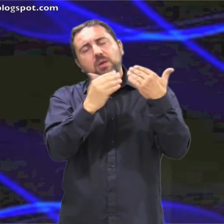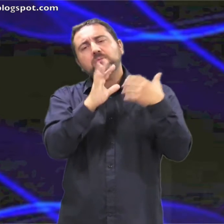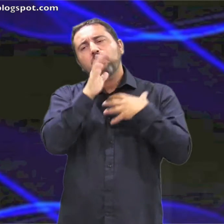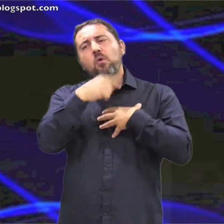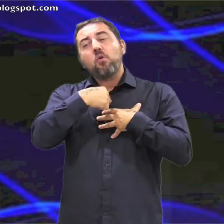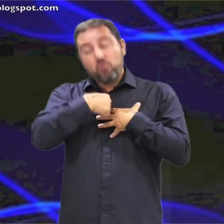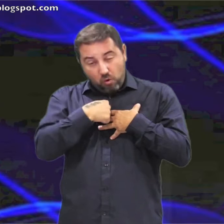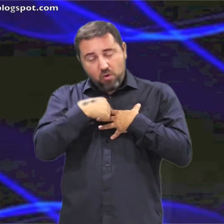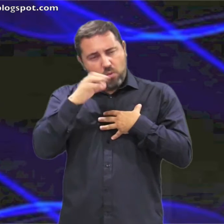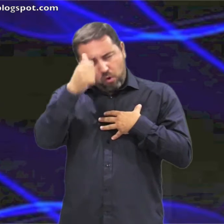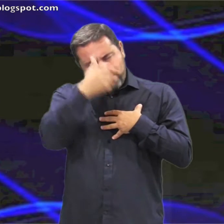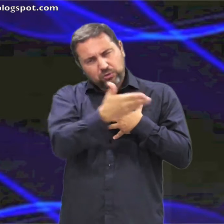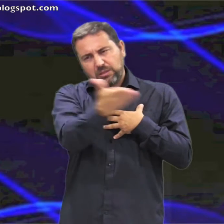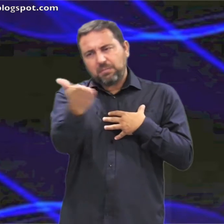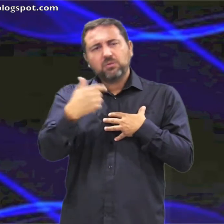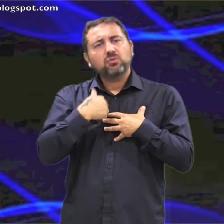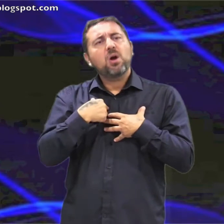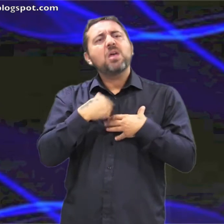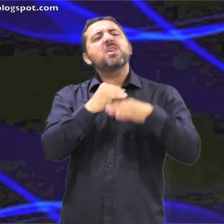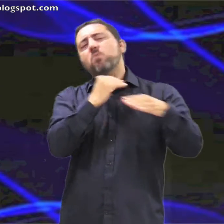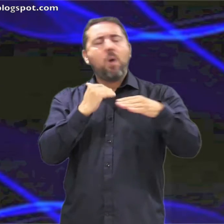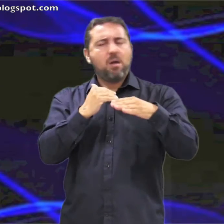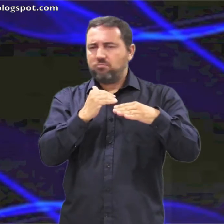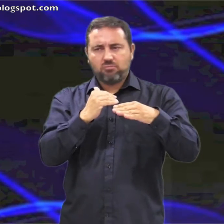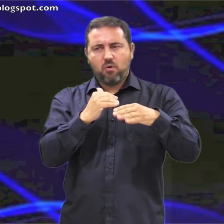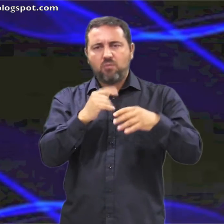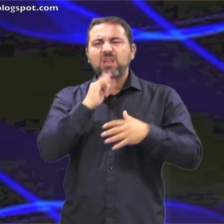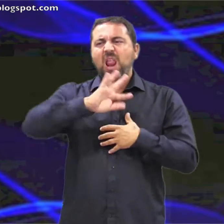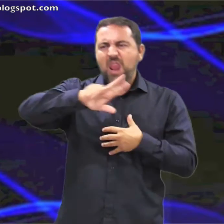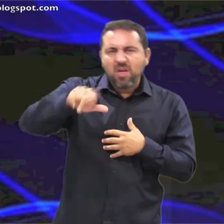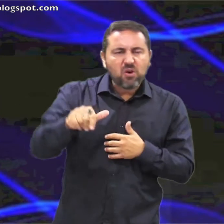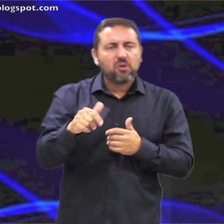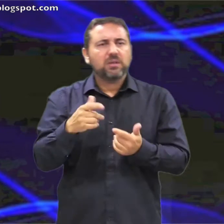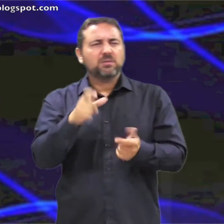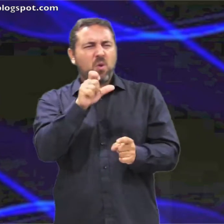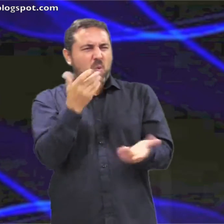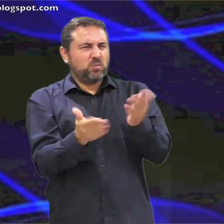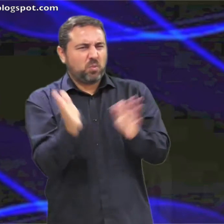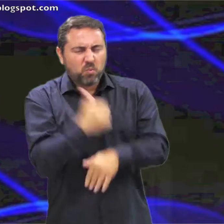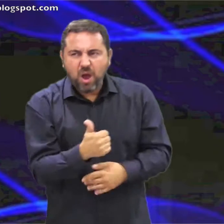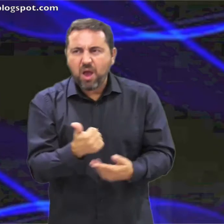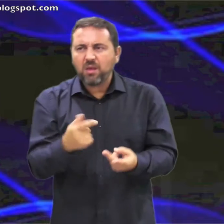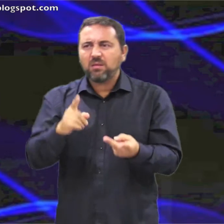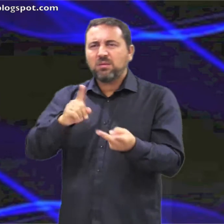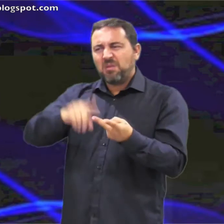te doy gracias porque no soy como los demás hombres ladrones injustos